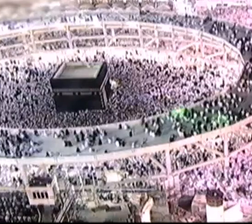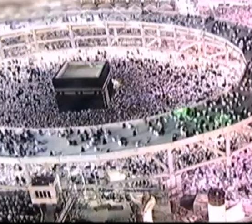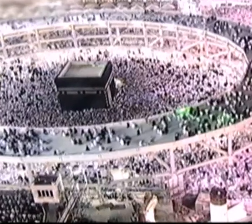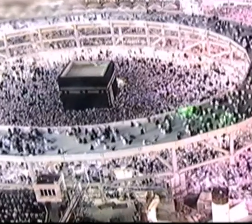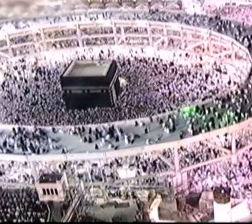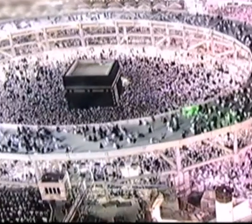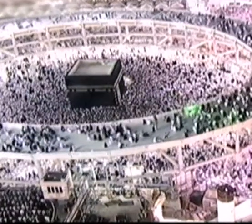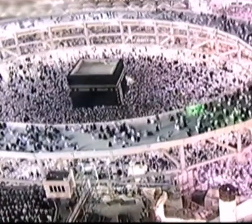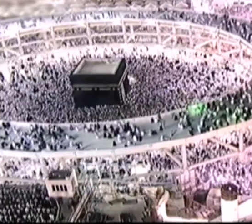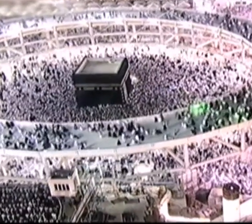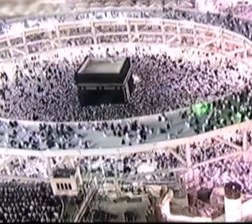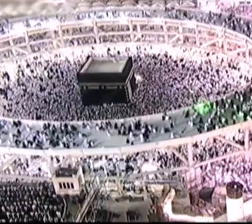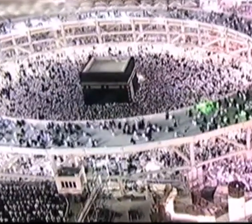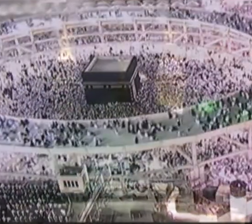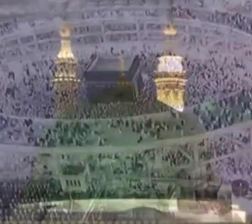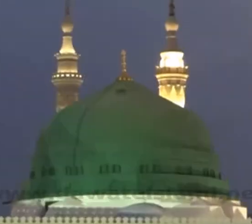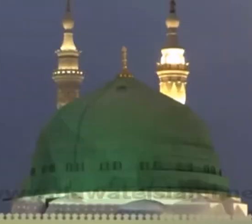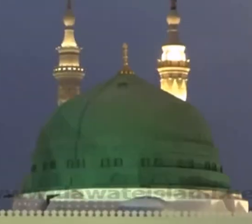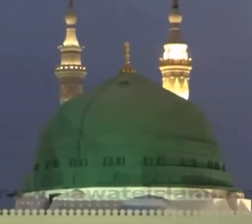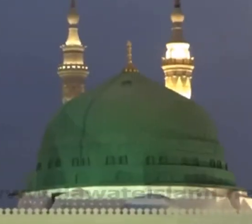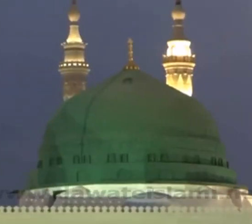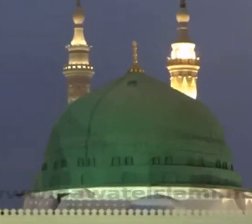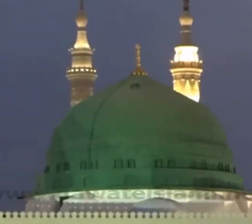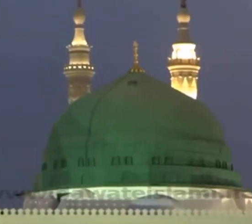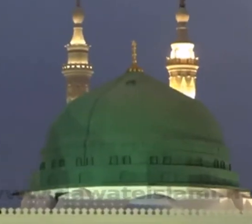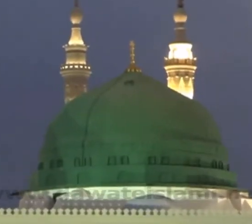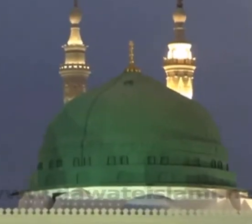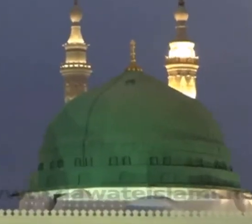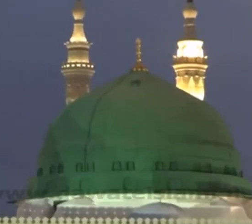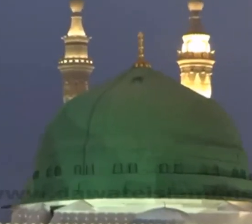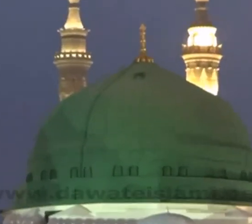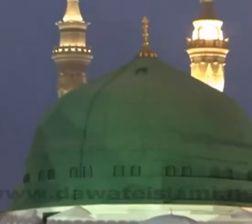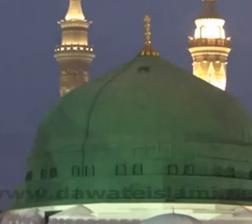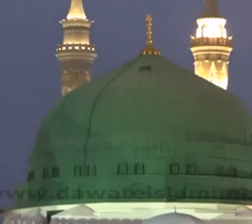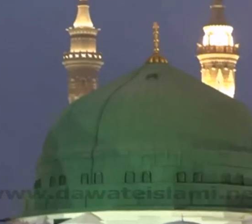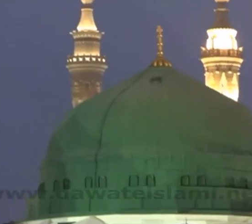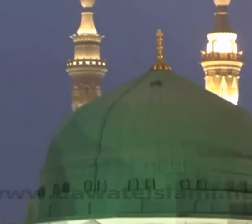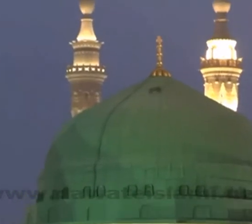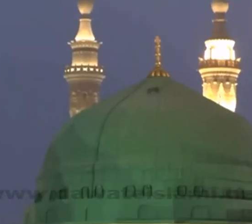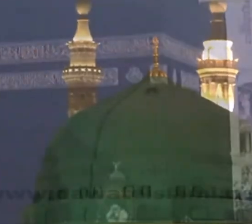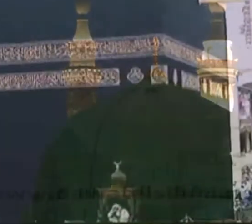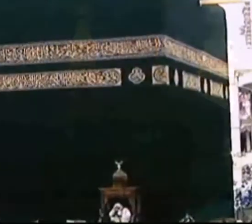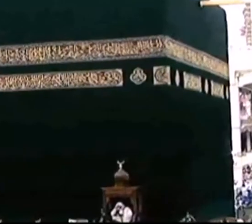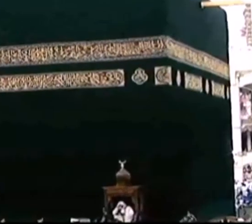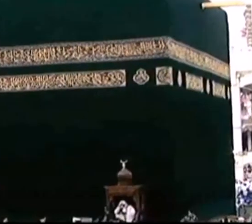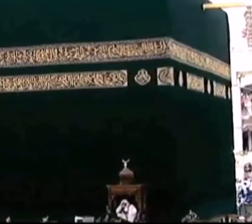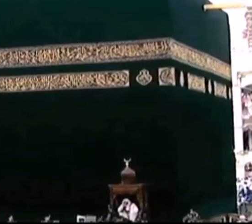الحمدللہ رب العالمین والصلاة والسلام علیہ سید المرسلین اما بعد